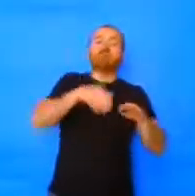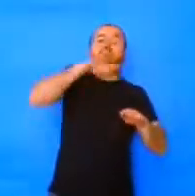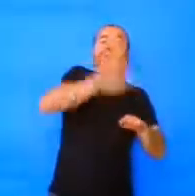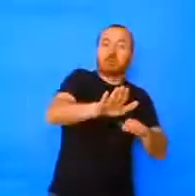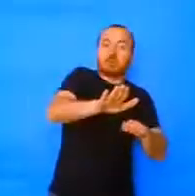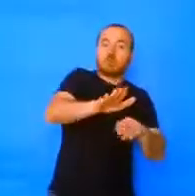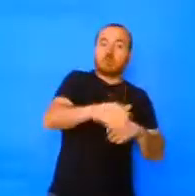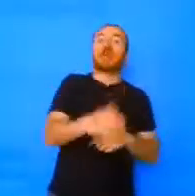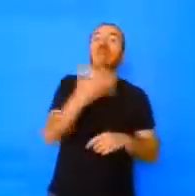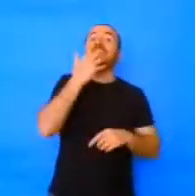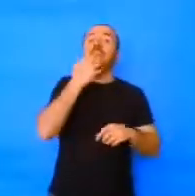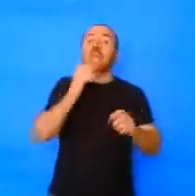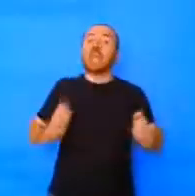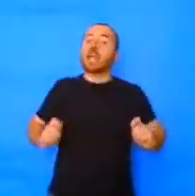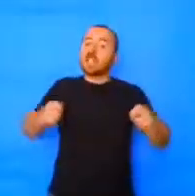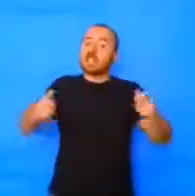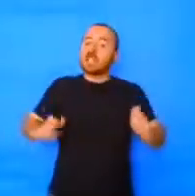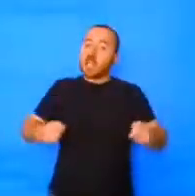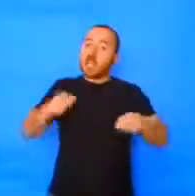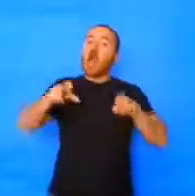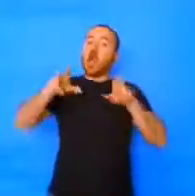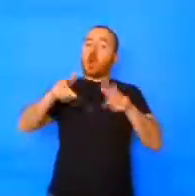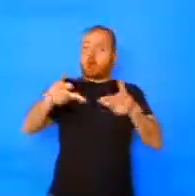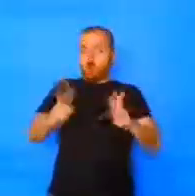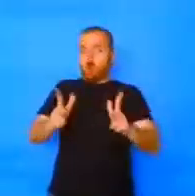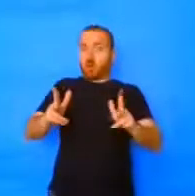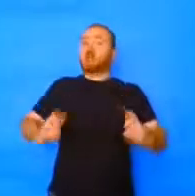lanza y el brazo derecha, donde está el centro del círculo.